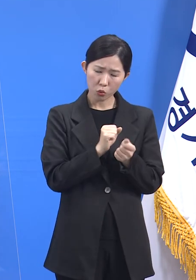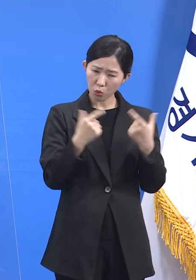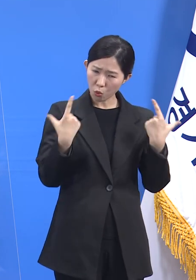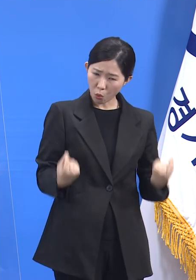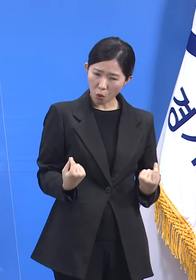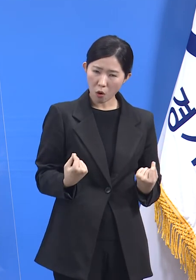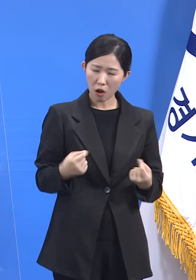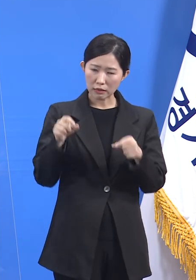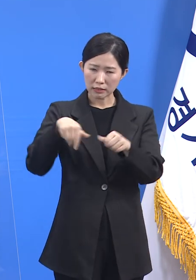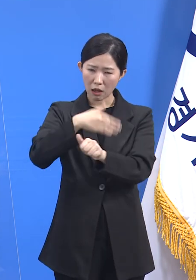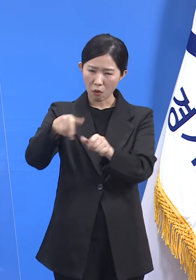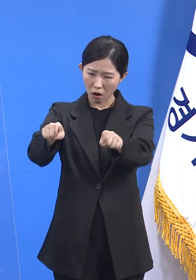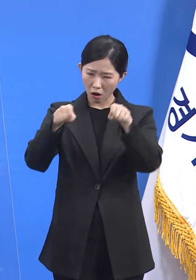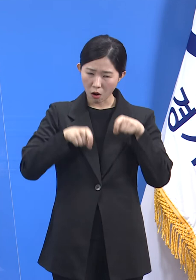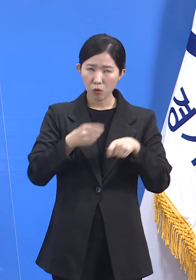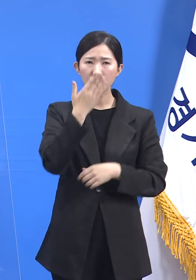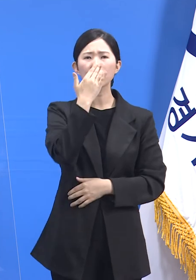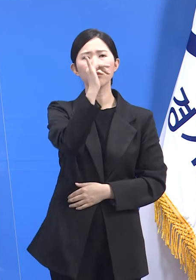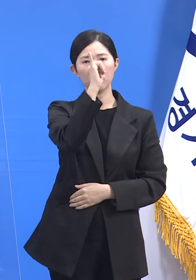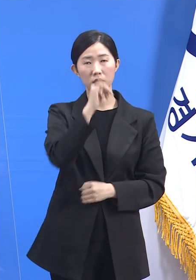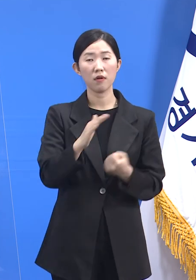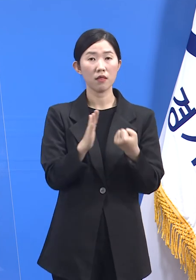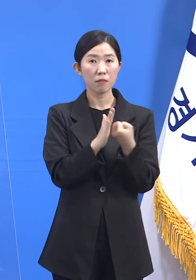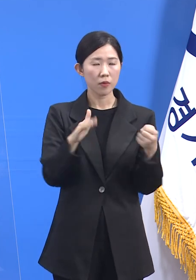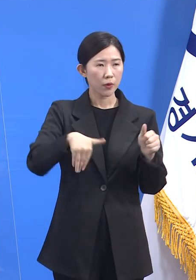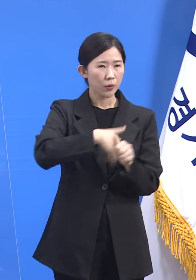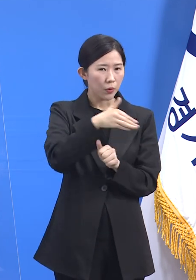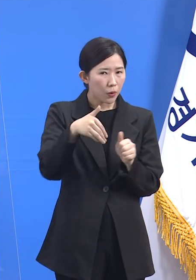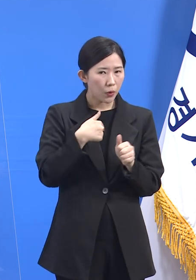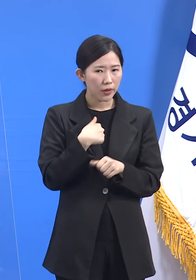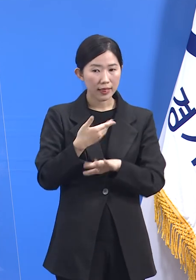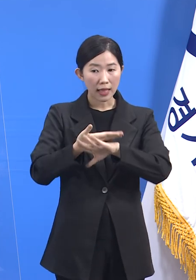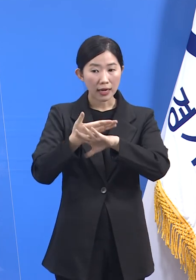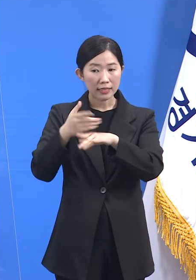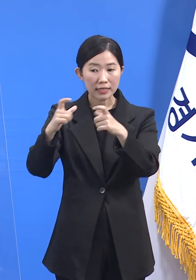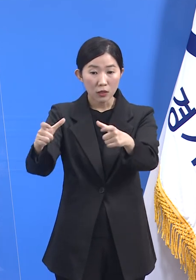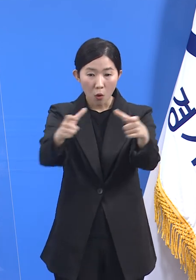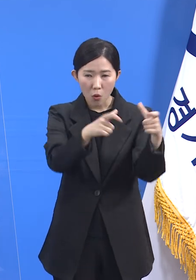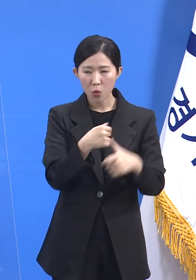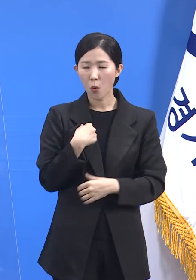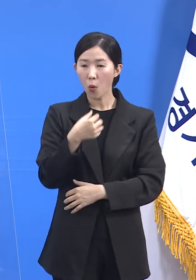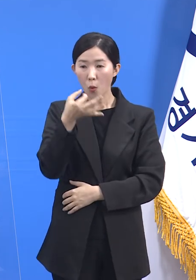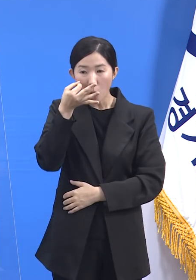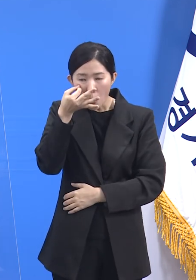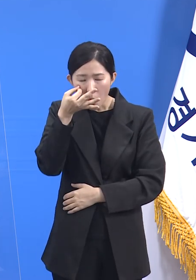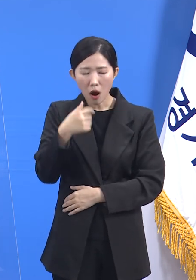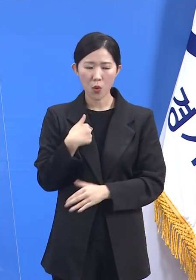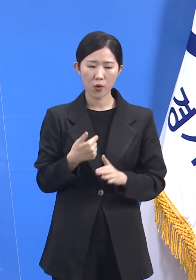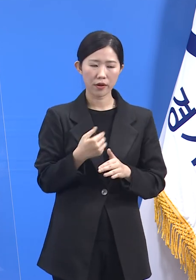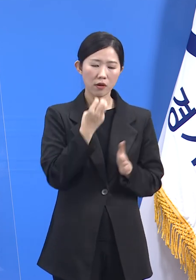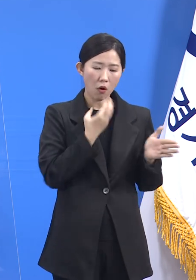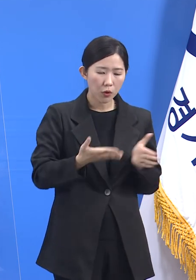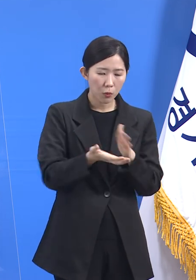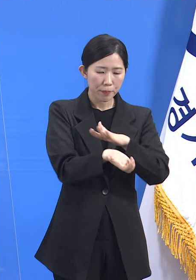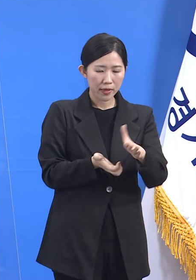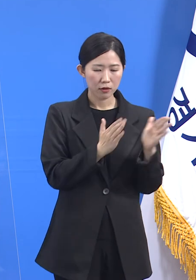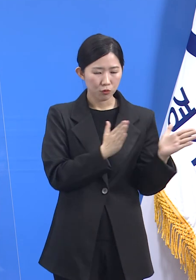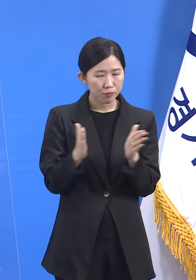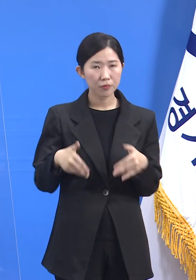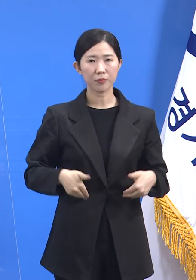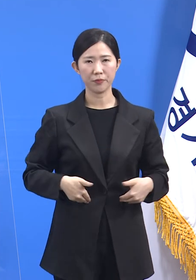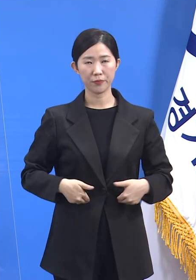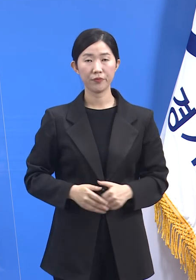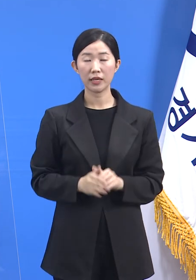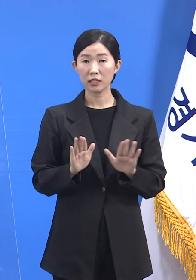따라서 주의를 둘러보고 미리 대비하는 자세도 꼭 필요합니다. 현재 부산시 등의 당면